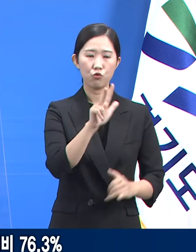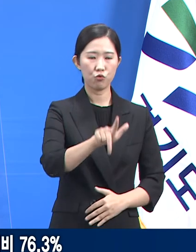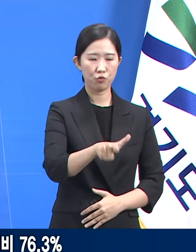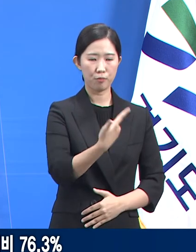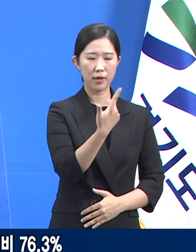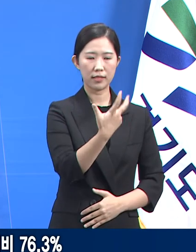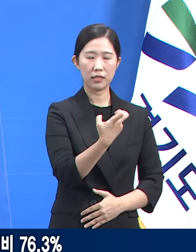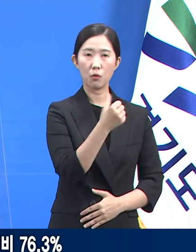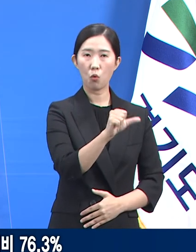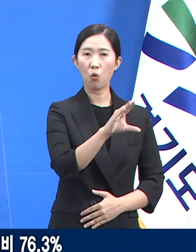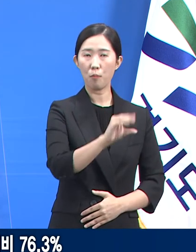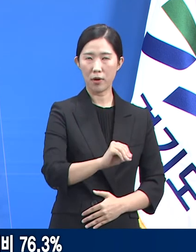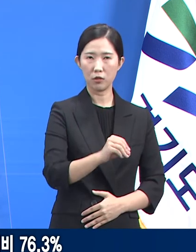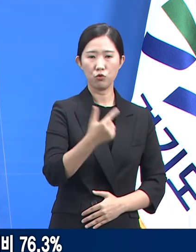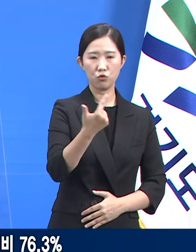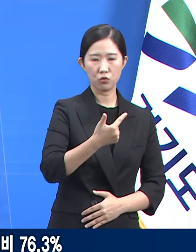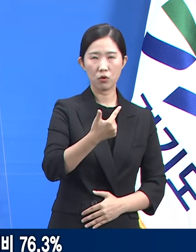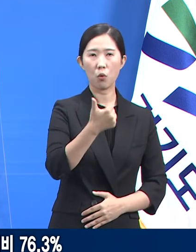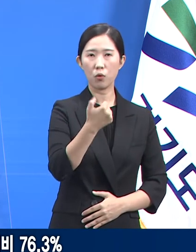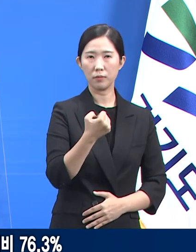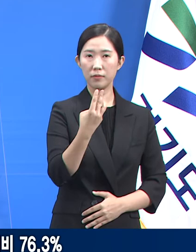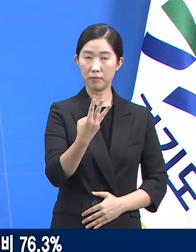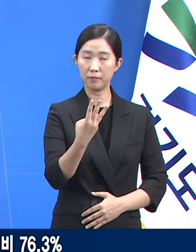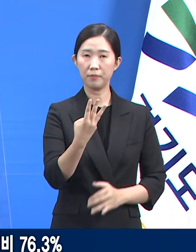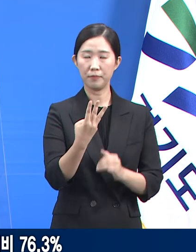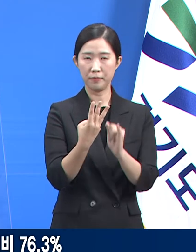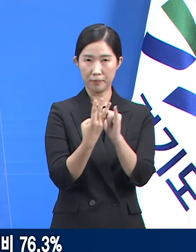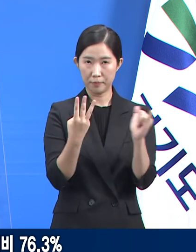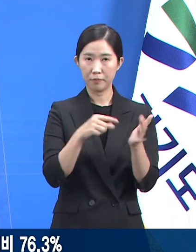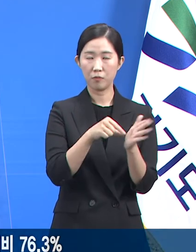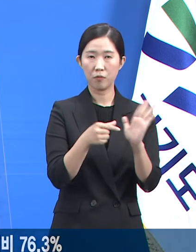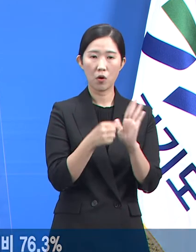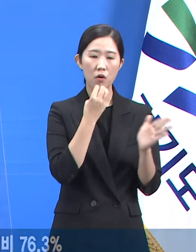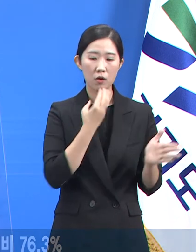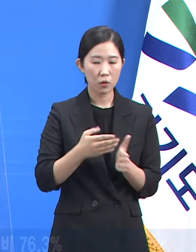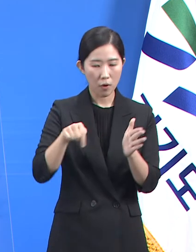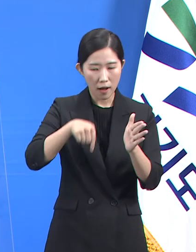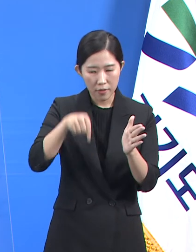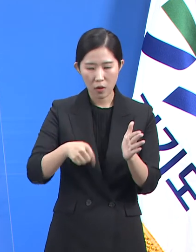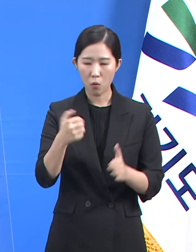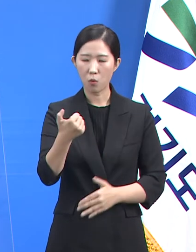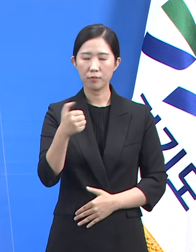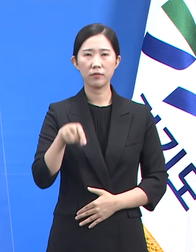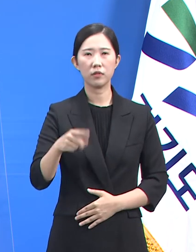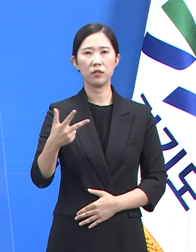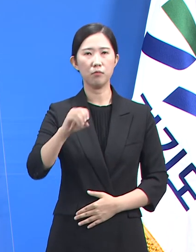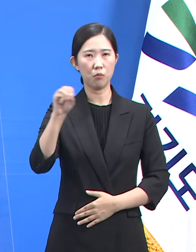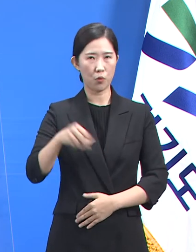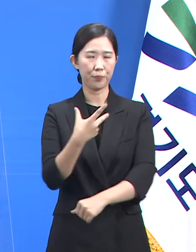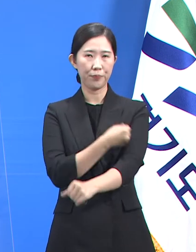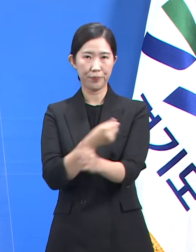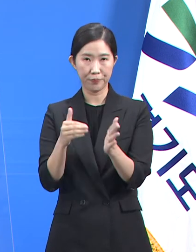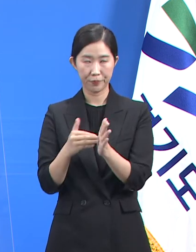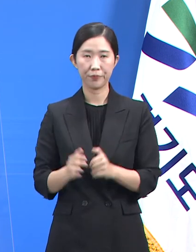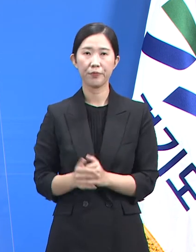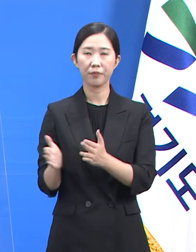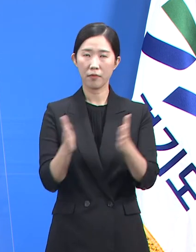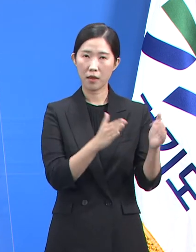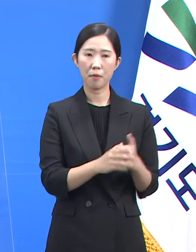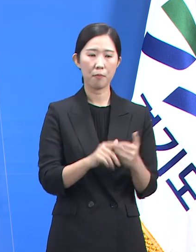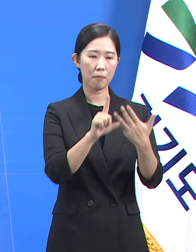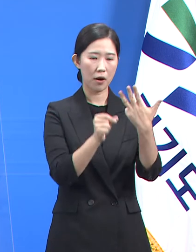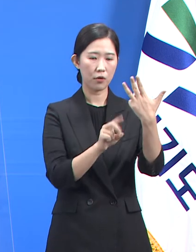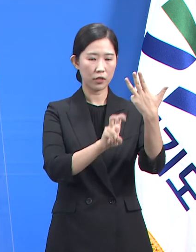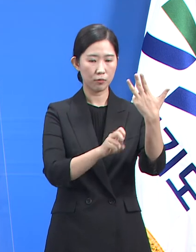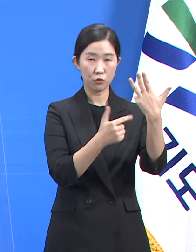,553명으로 도 인구 대비 50.7%입니다. 8월 26일부터 시작된